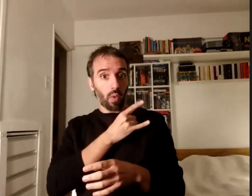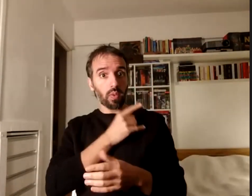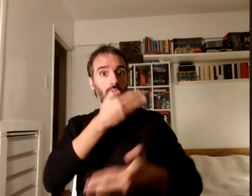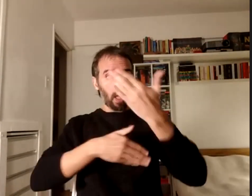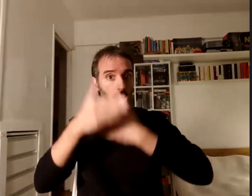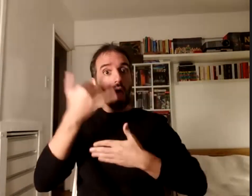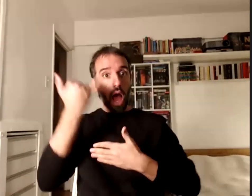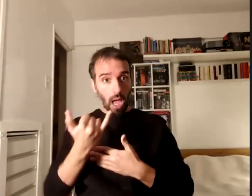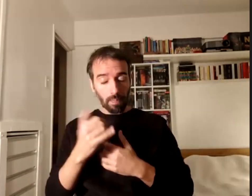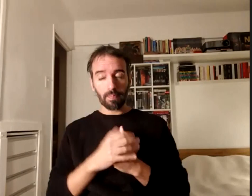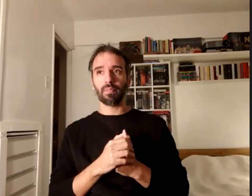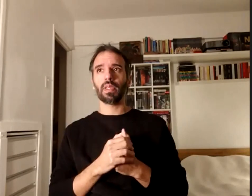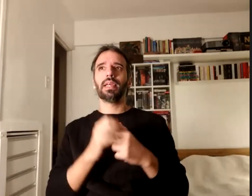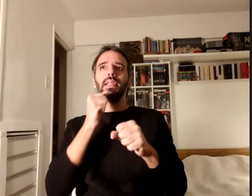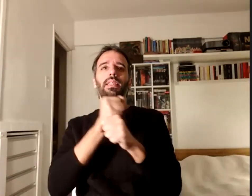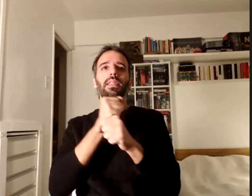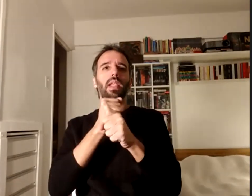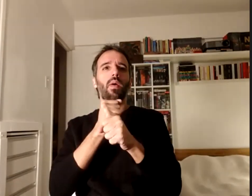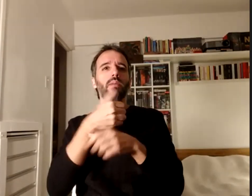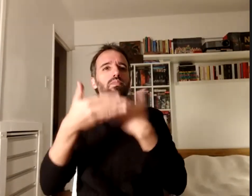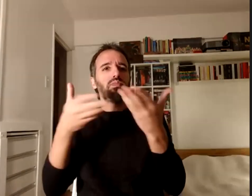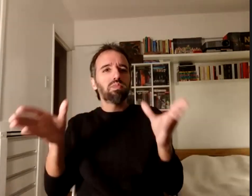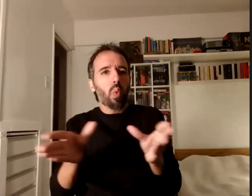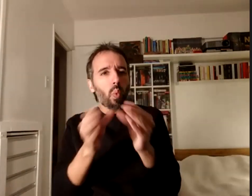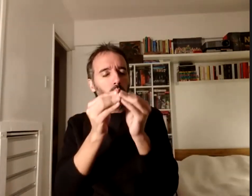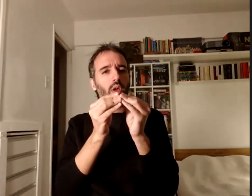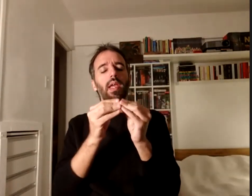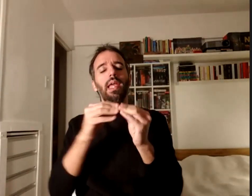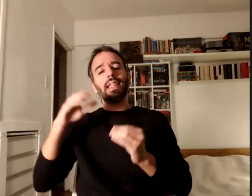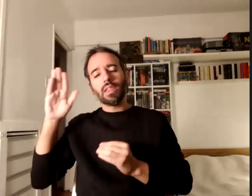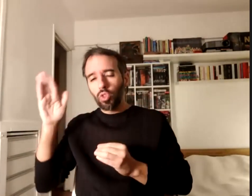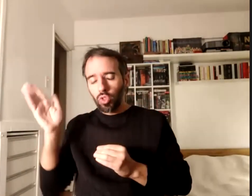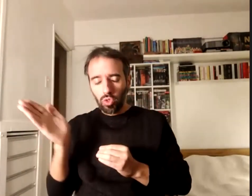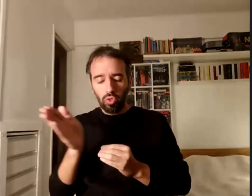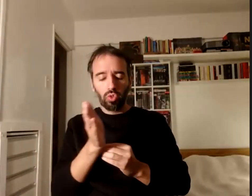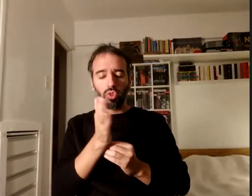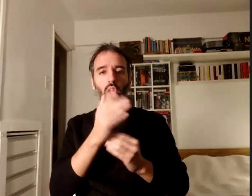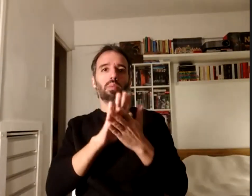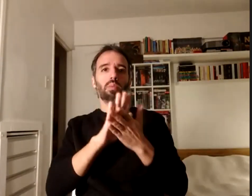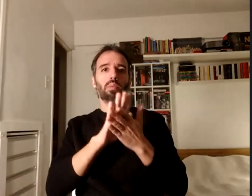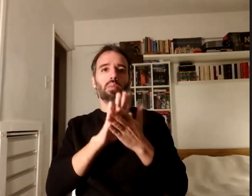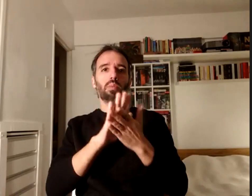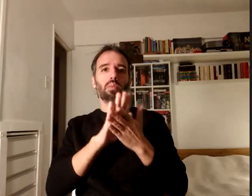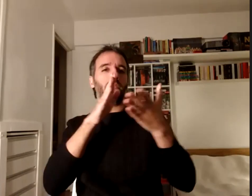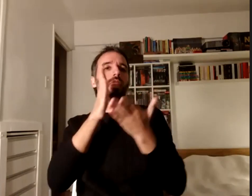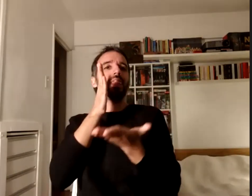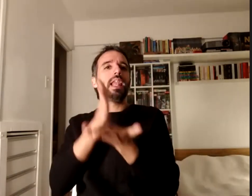trabajando colaborativamente todos en pos del derecho a la educación así que